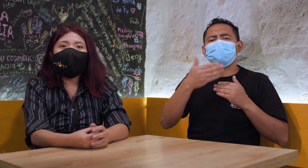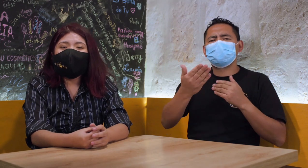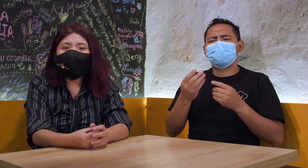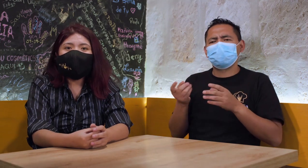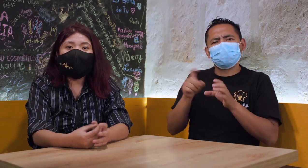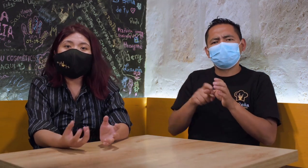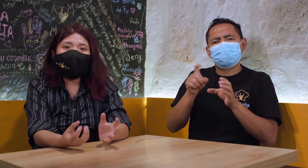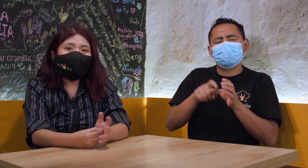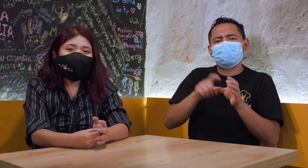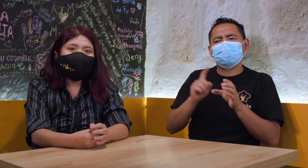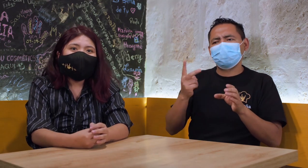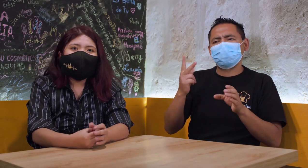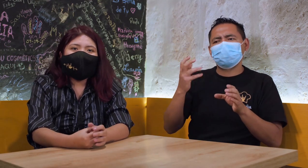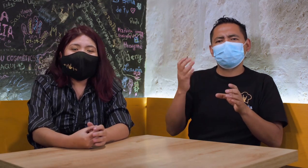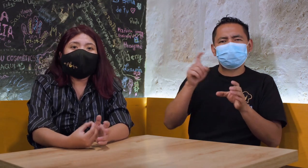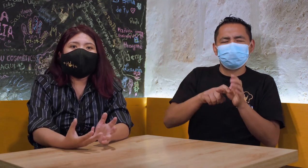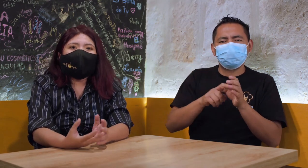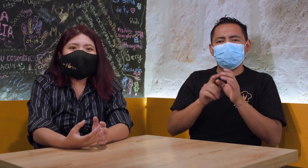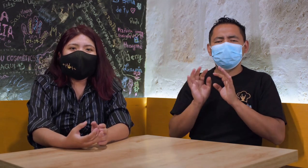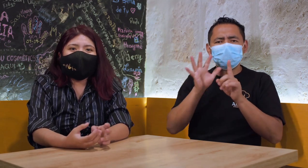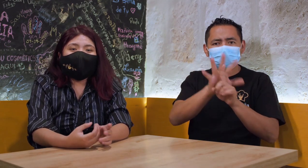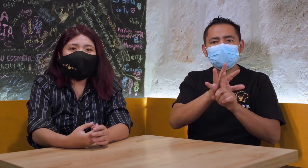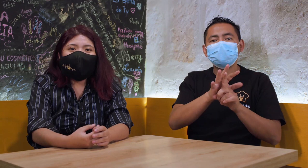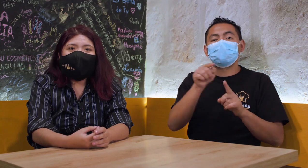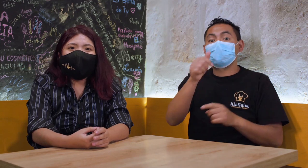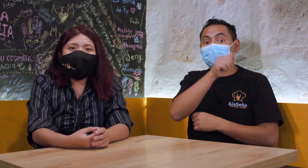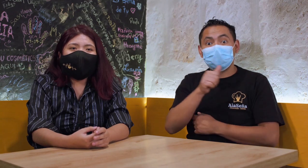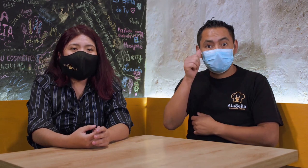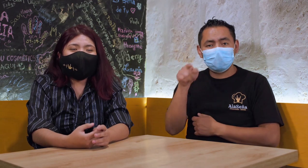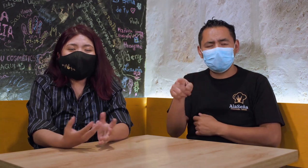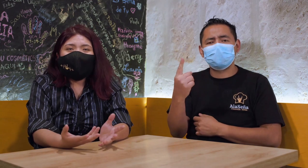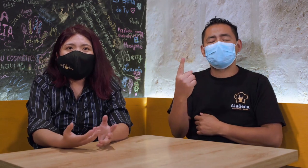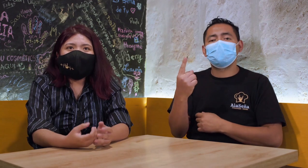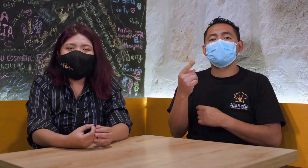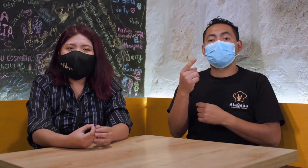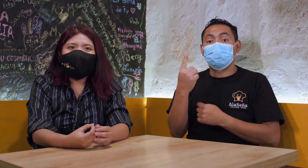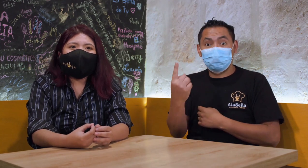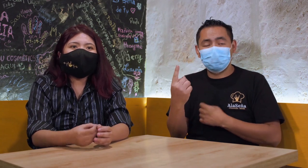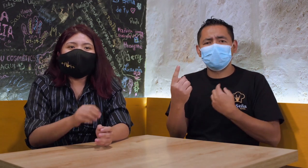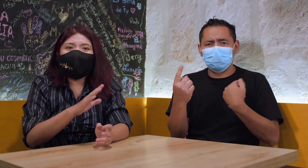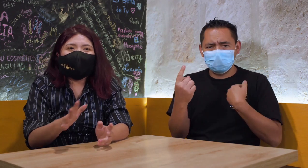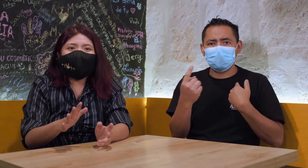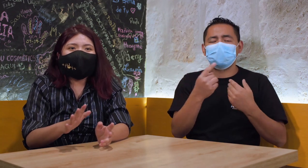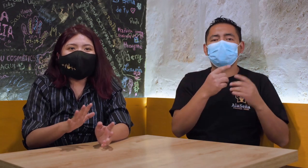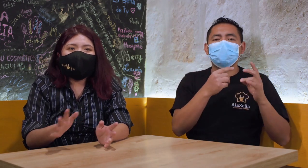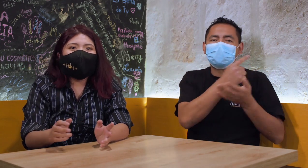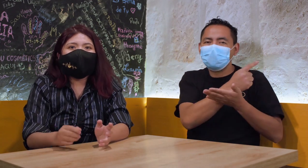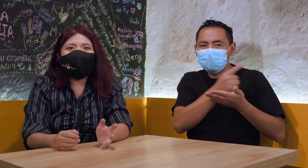otros voluntarios más. Al final Arianet tuvo interpretación los siete días de la semana que iba